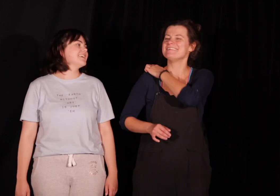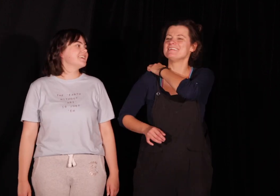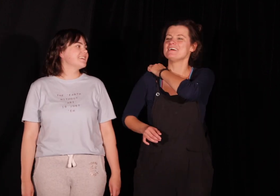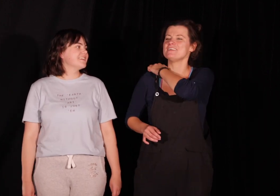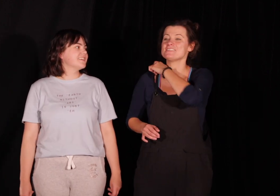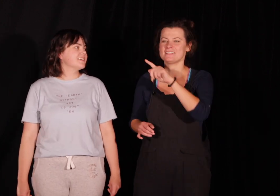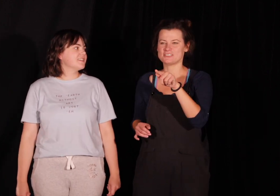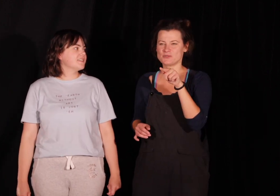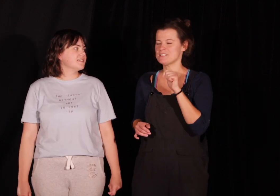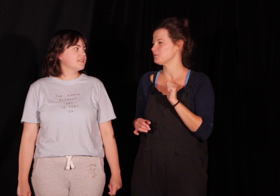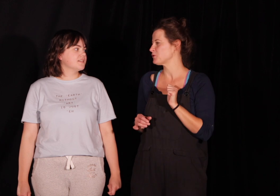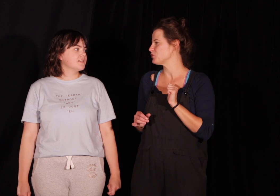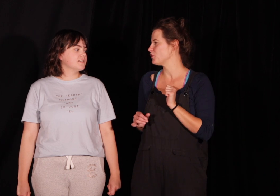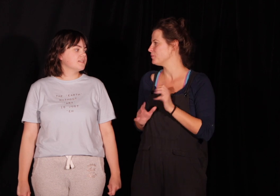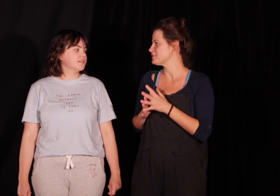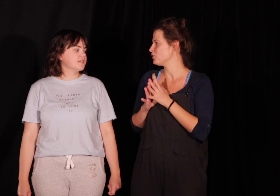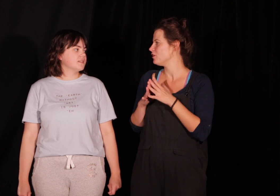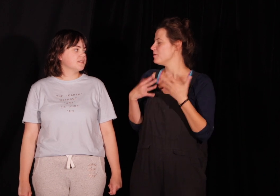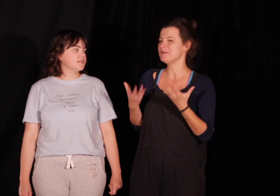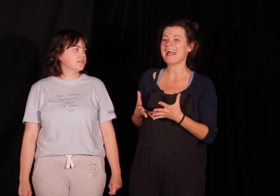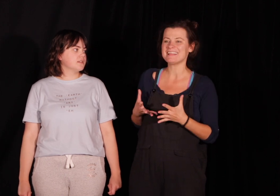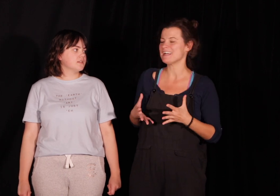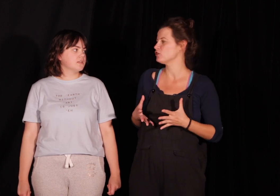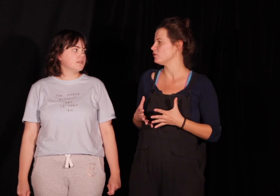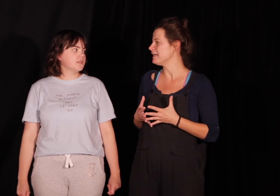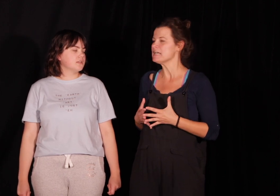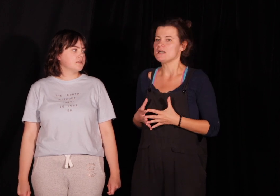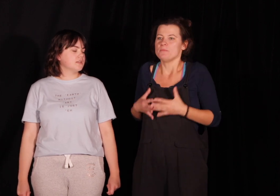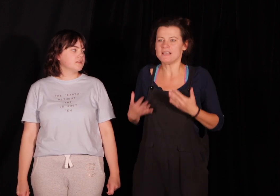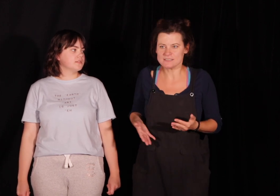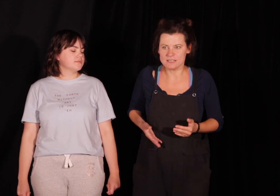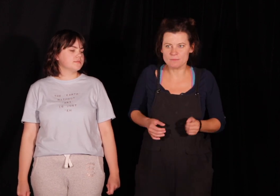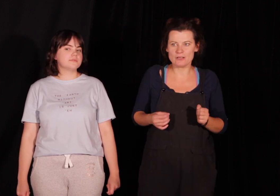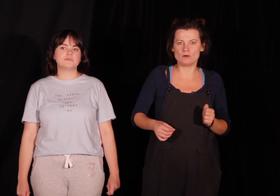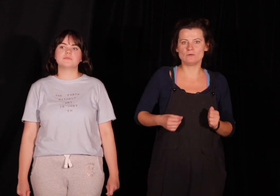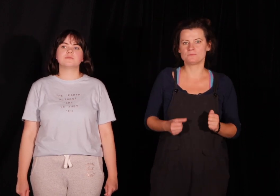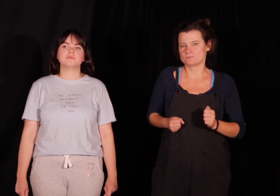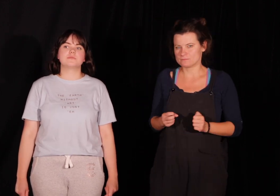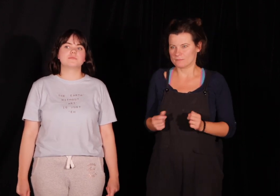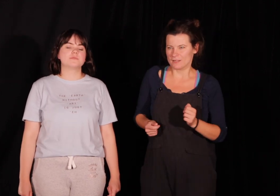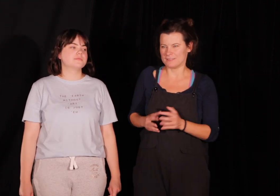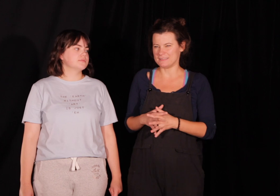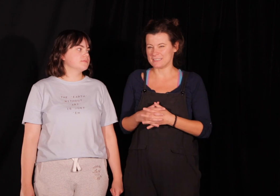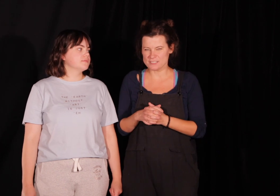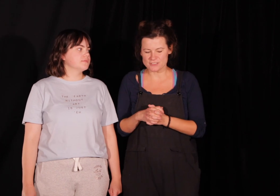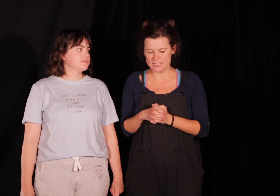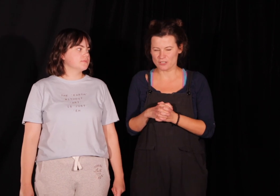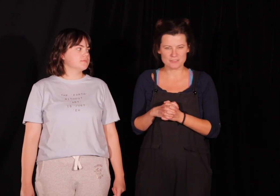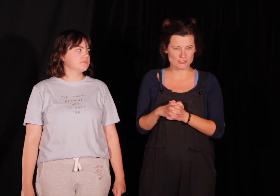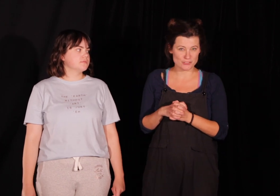jeszcze jedna rzecz słuchajcie a propos tego naszego prychania jak konie pieski mają taki zwyczaj robienia czegoś